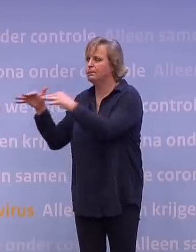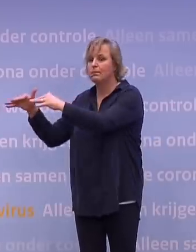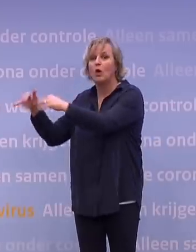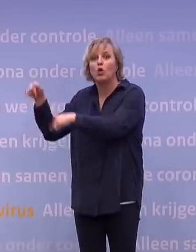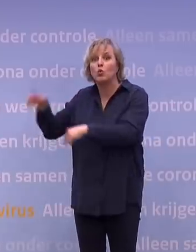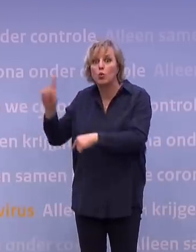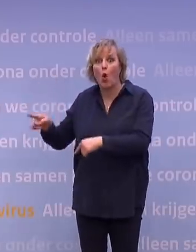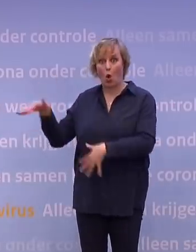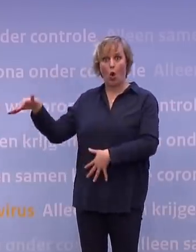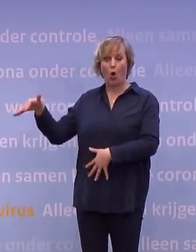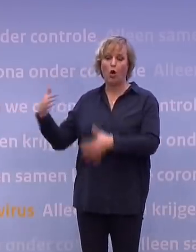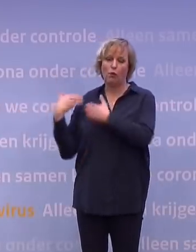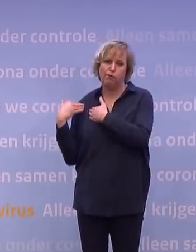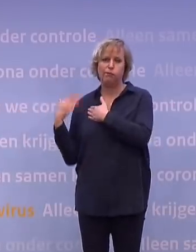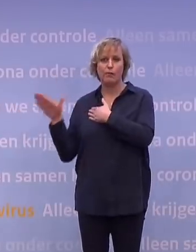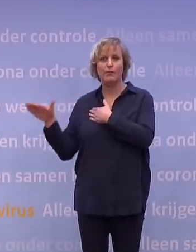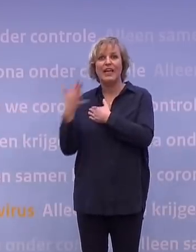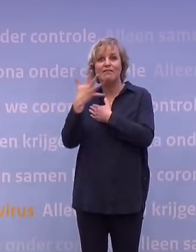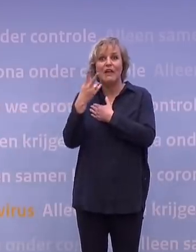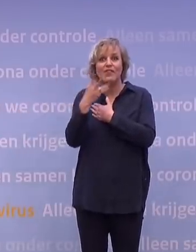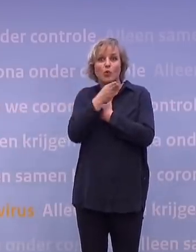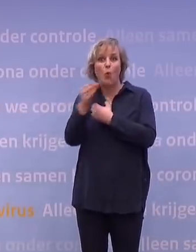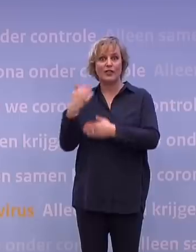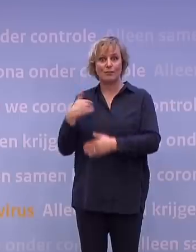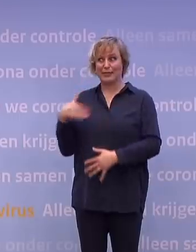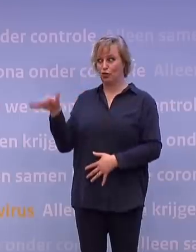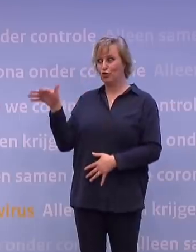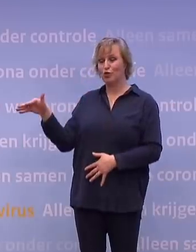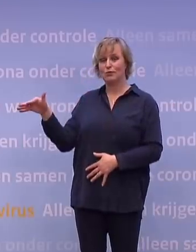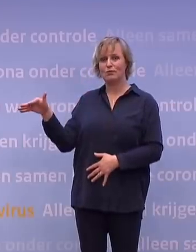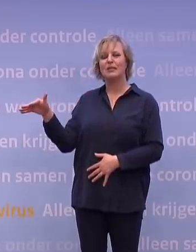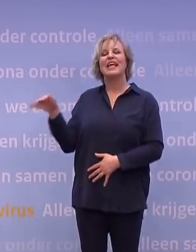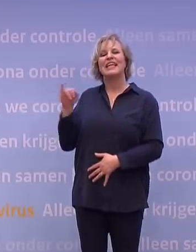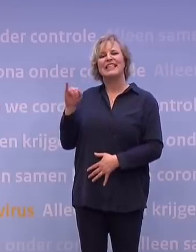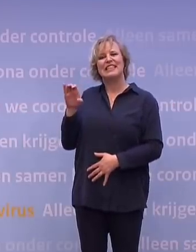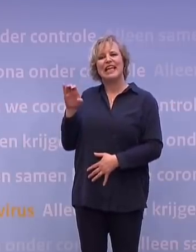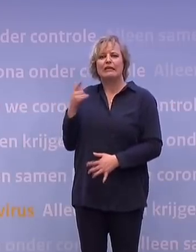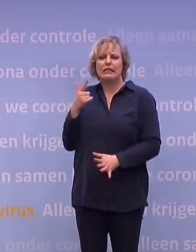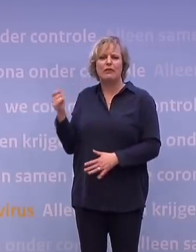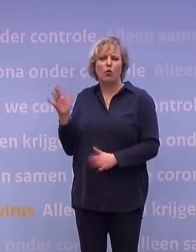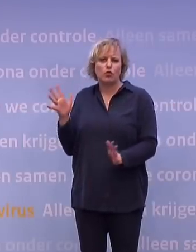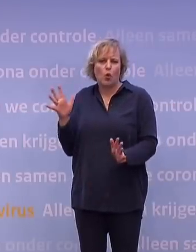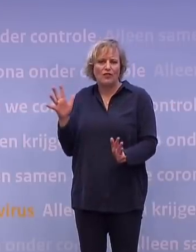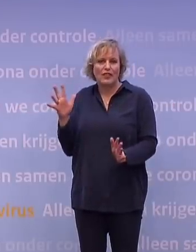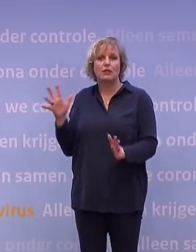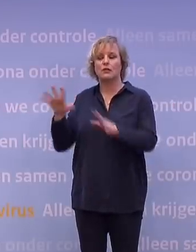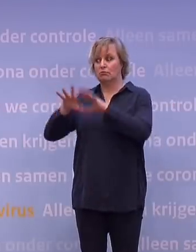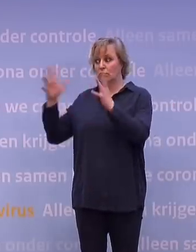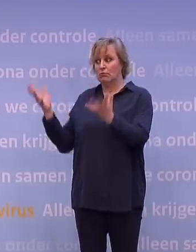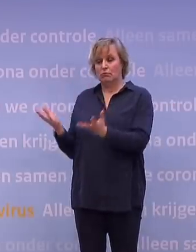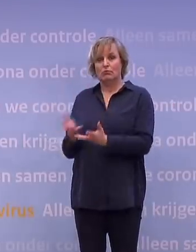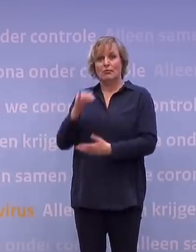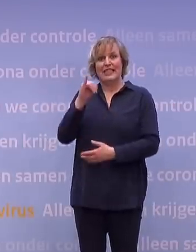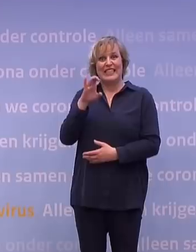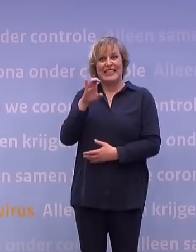overbelast. Daar liggen nog steeds bijna 2500 mensen in het ziekenhuis, waarvan bijna 700 op de intensive care, van een totaal intensive